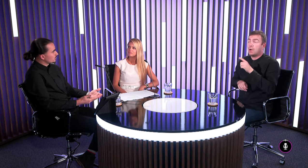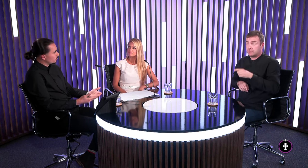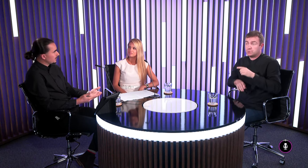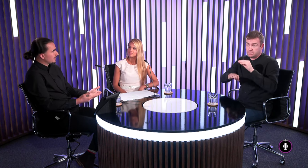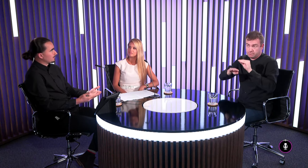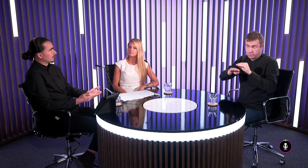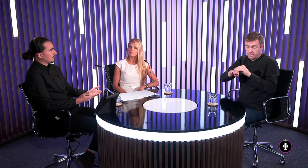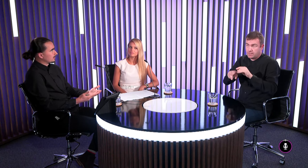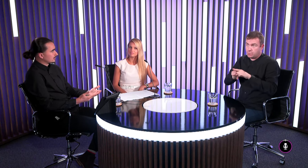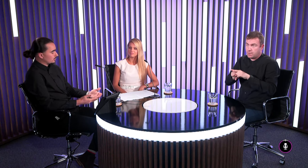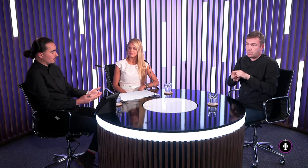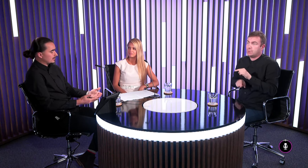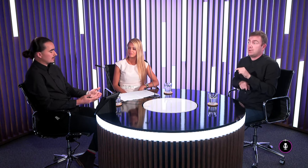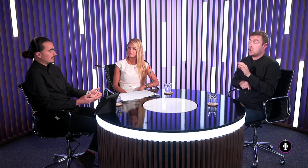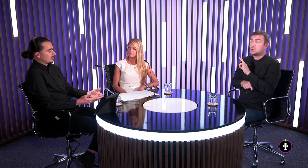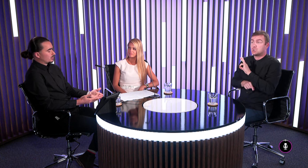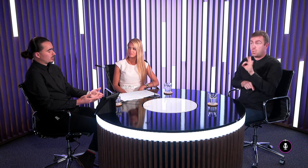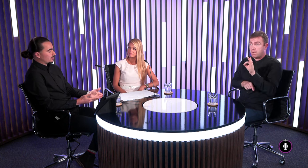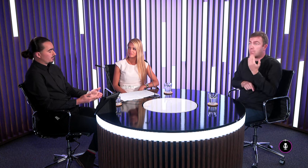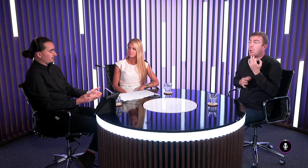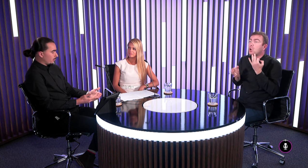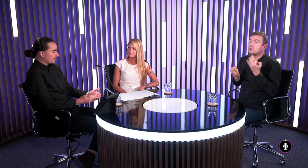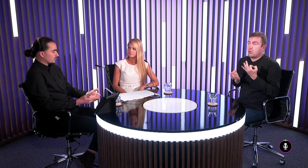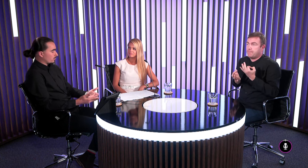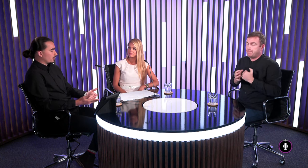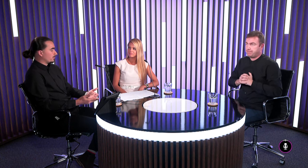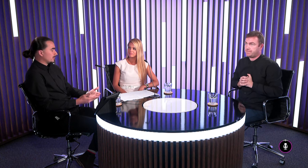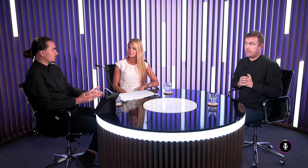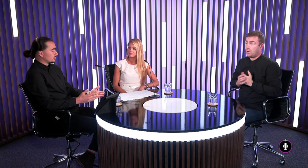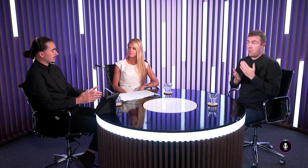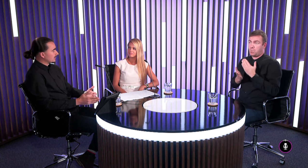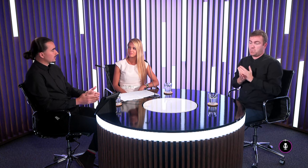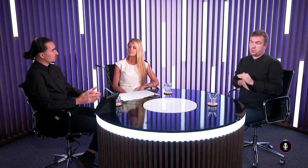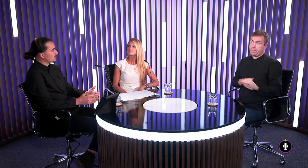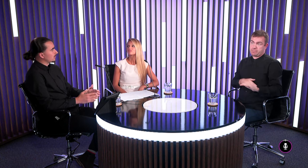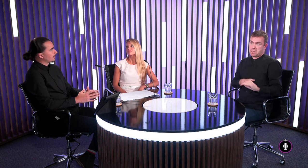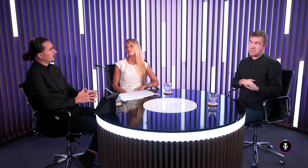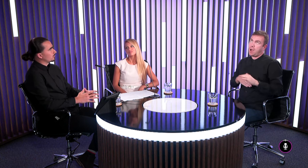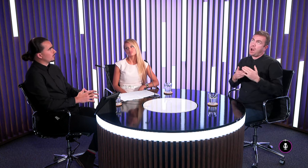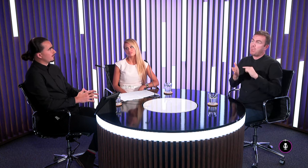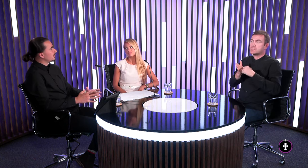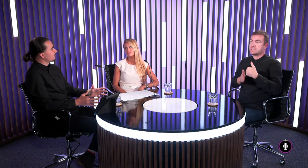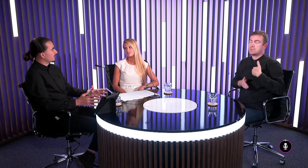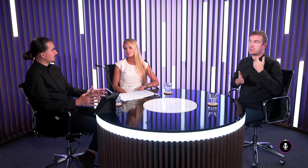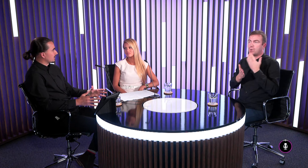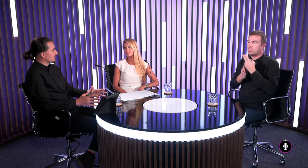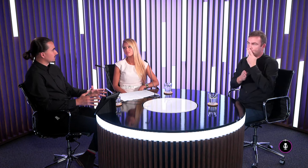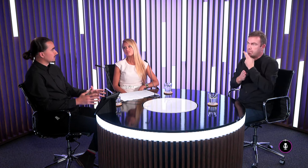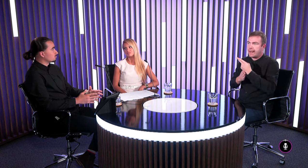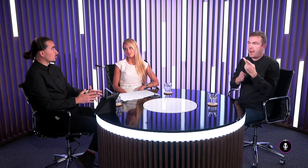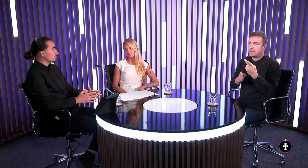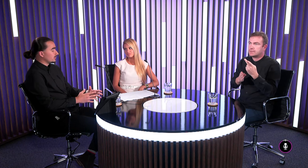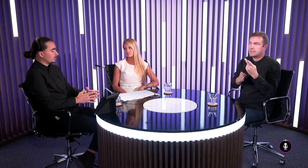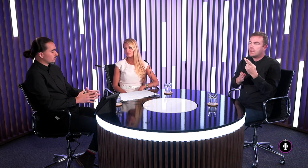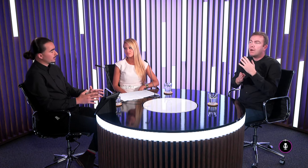to super z toho hľadiska že pomerne skorom možno už na tej strednej škole som mal prehľad o veľmi veľa veciach